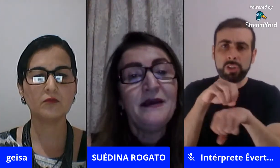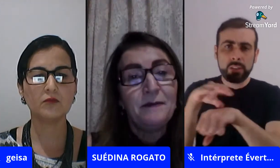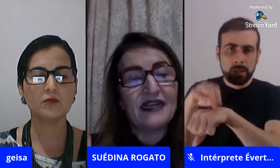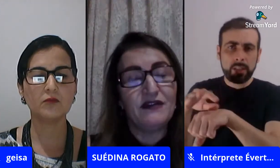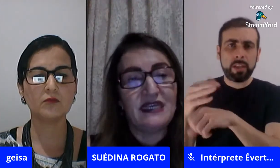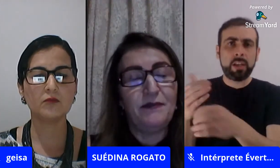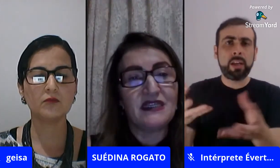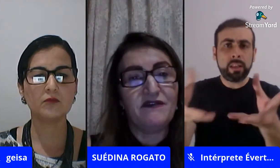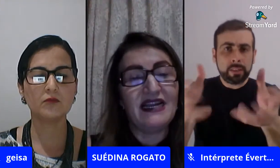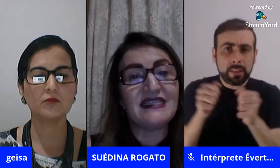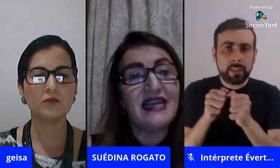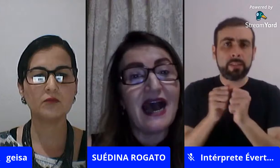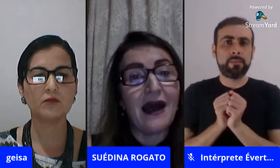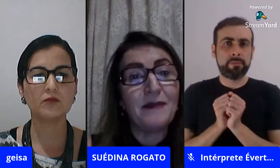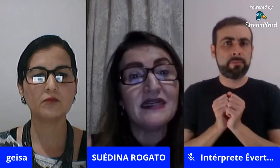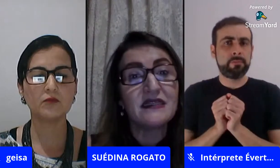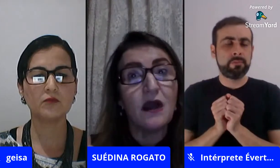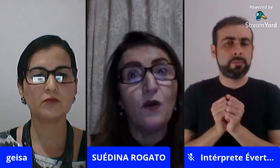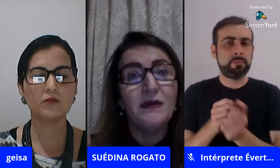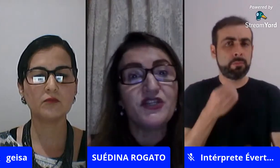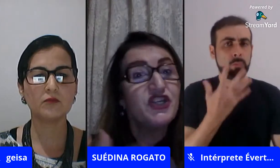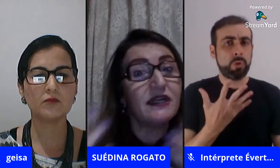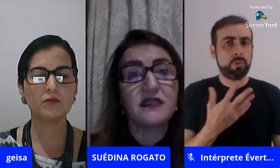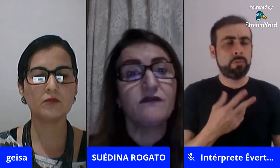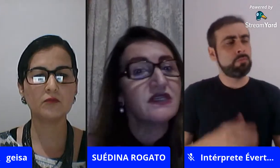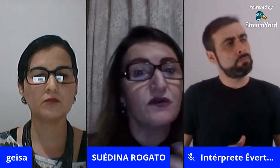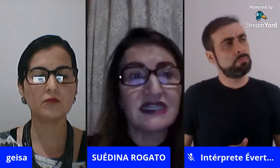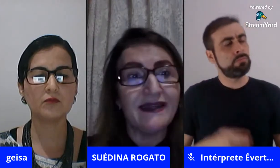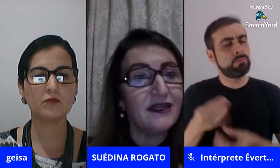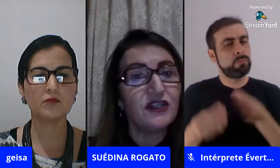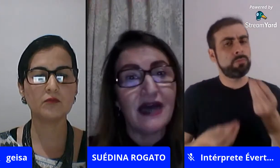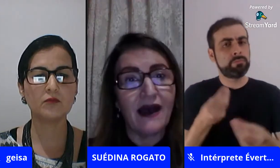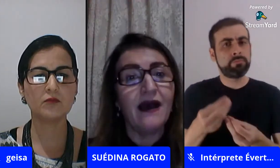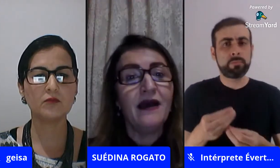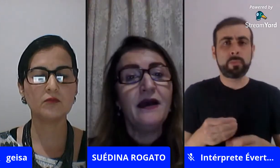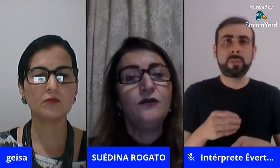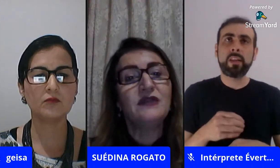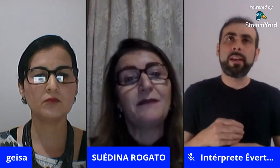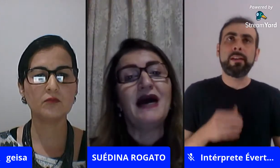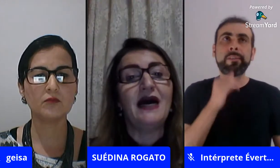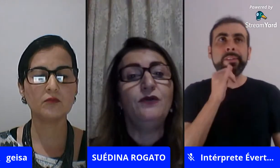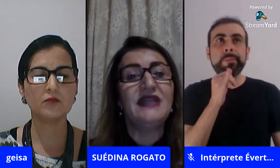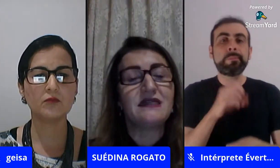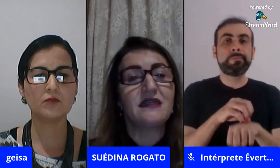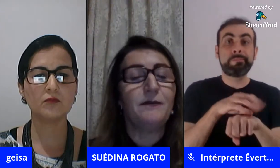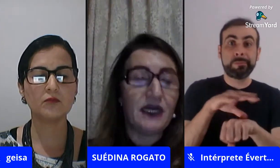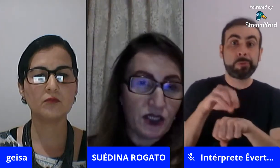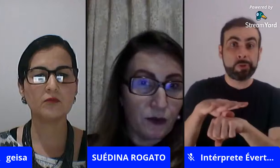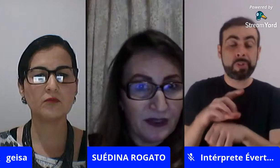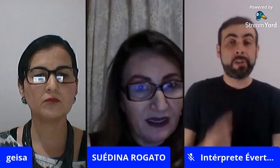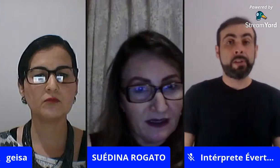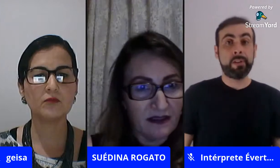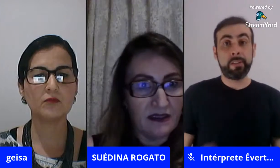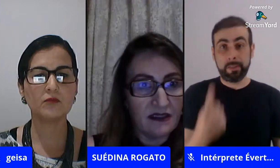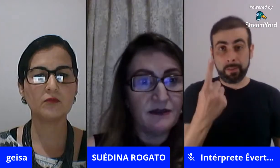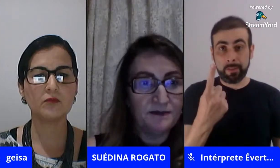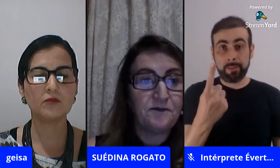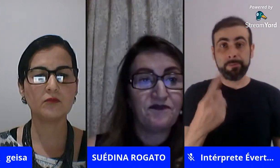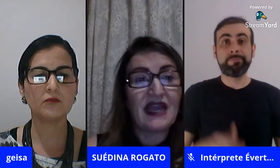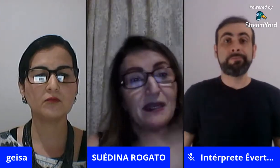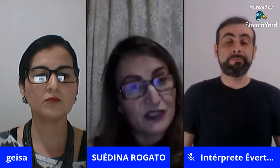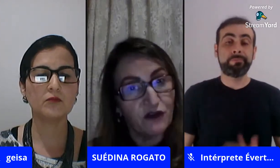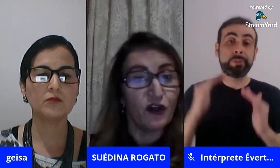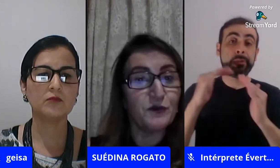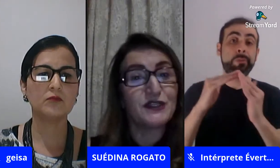você pra que você possa falar se há mais algumas dicas que você gostaria de dar no trabalho dessa temática com crianças